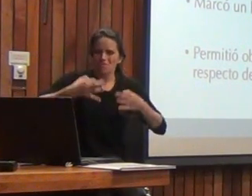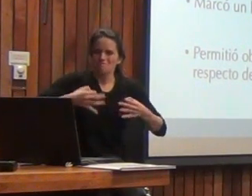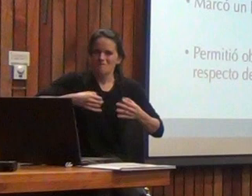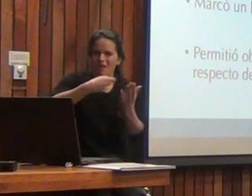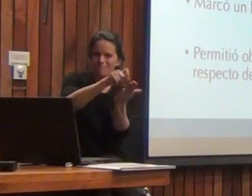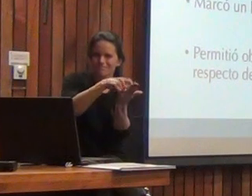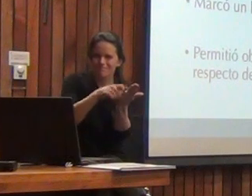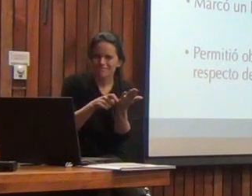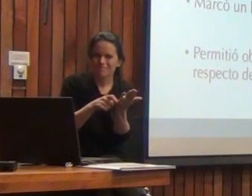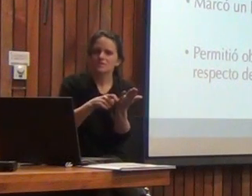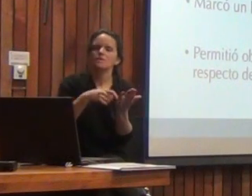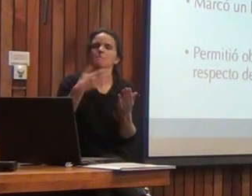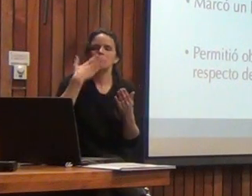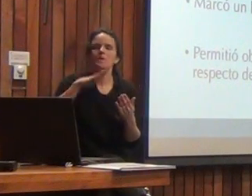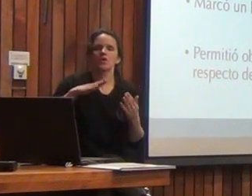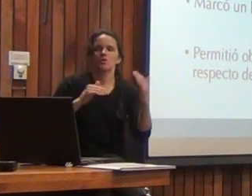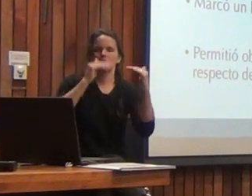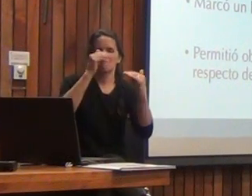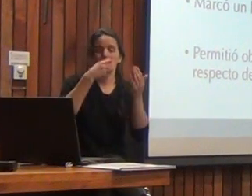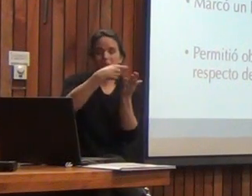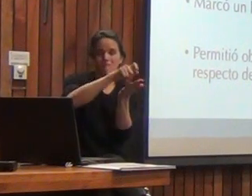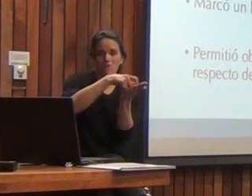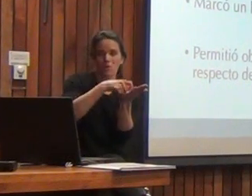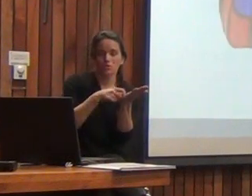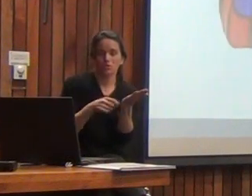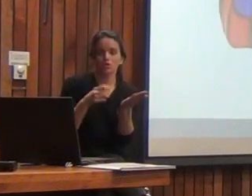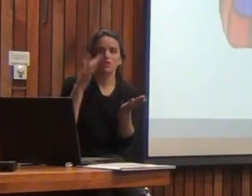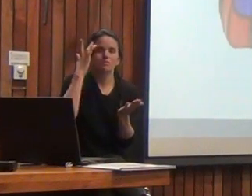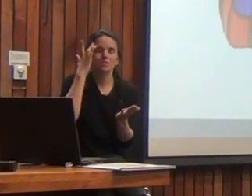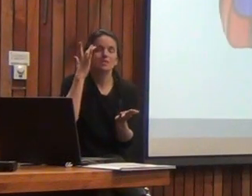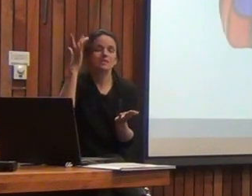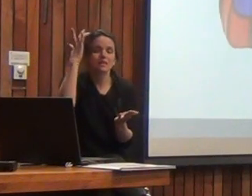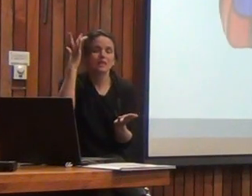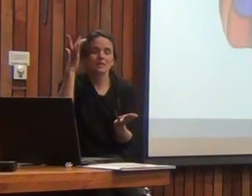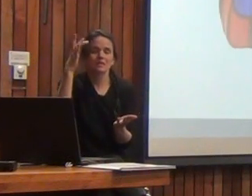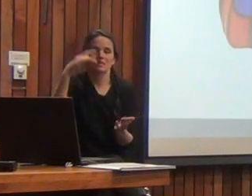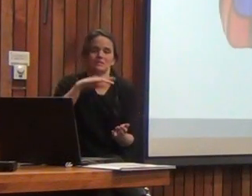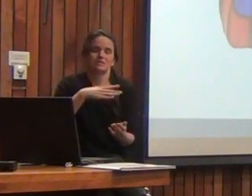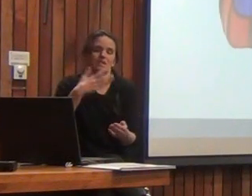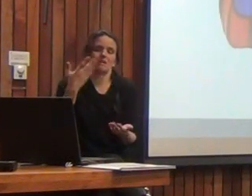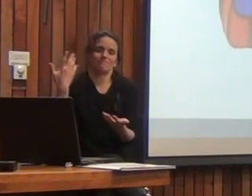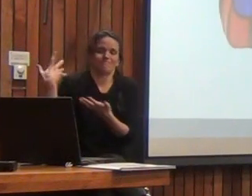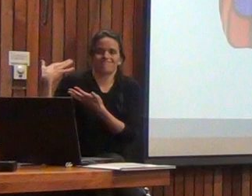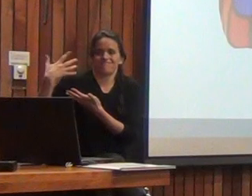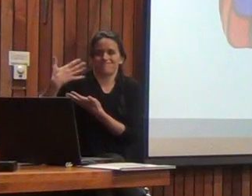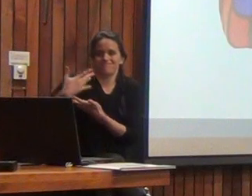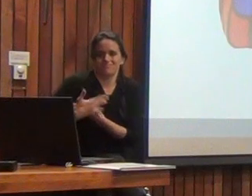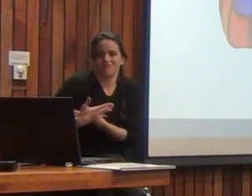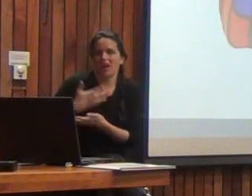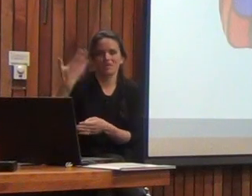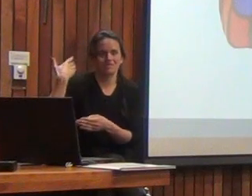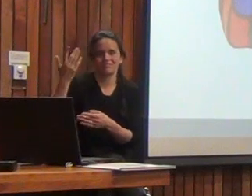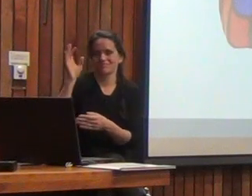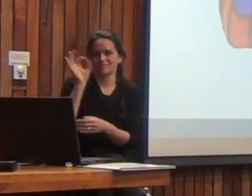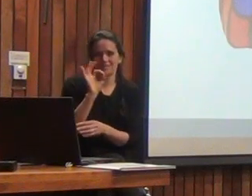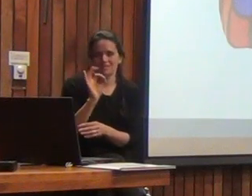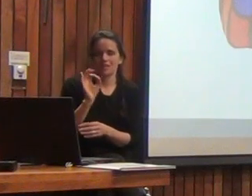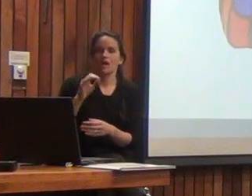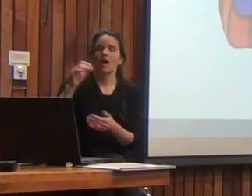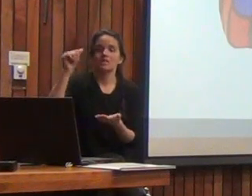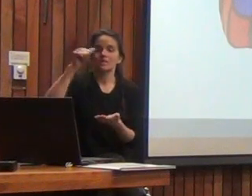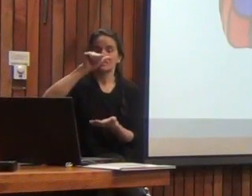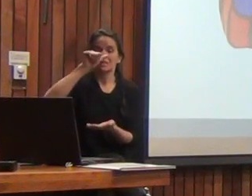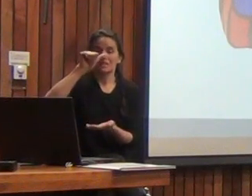y permitió obtener mejores medidas de funcionamiento cognitivo a lo que había en la época. Bueno, hasta la fecha tenemos 6.800 baterías